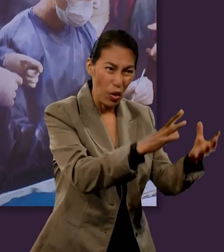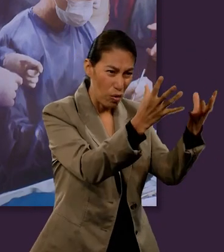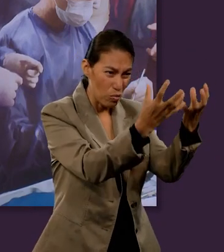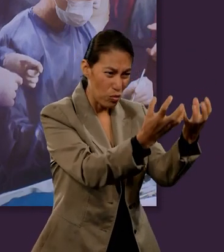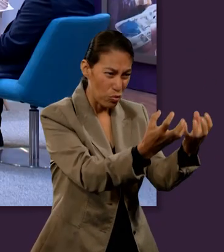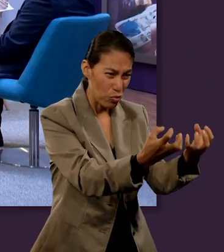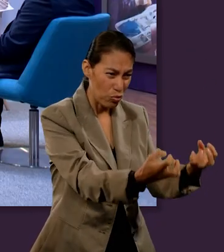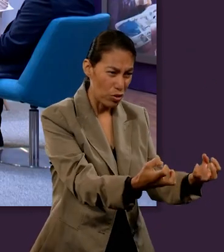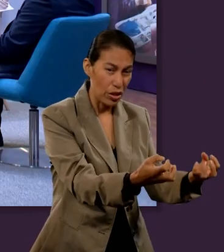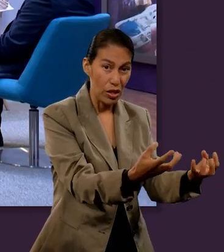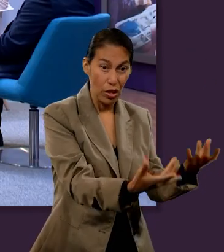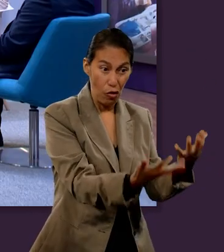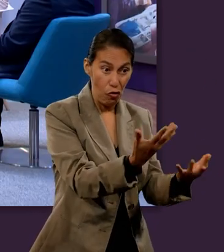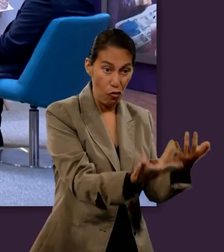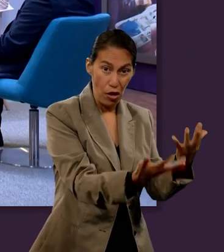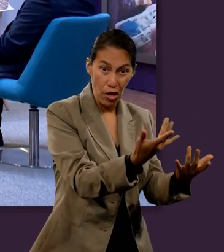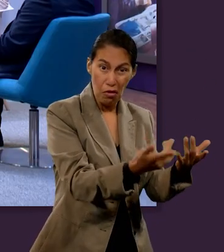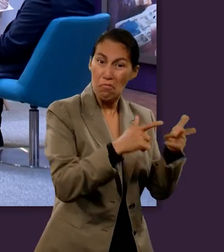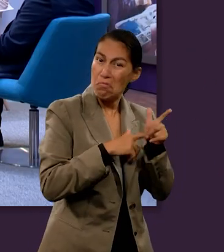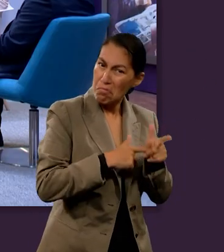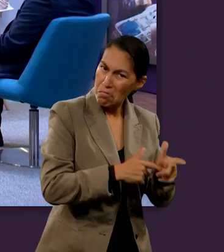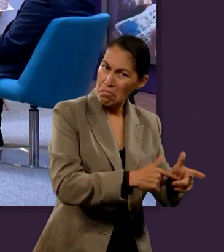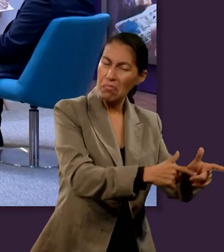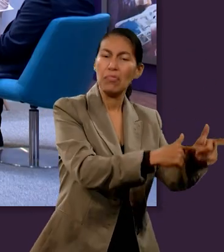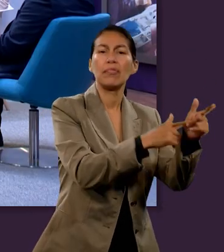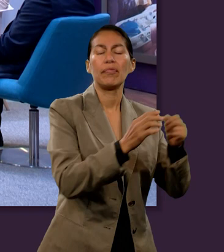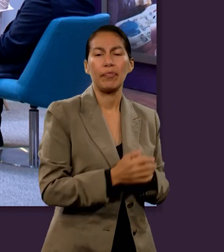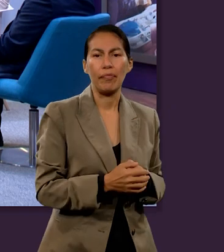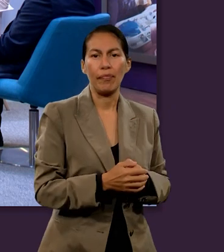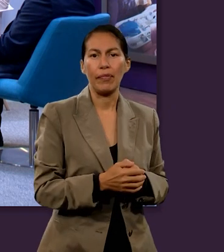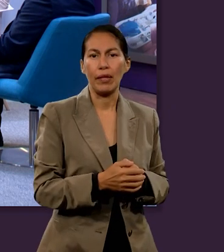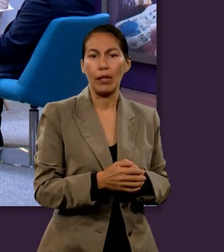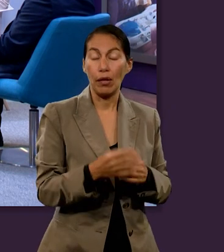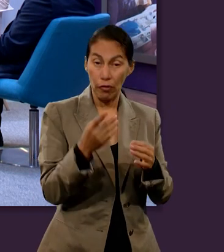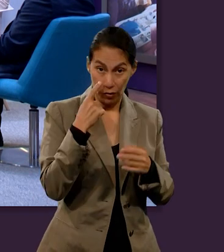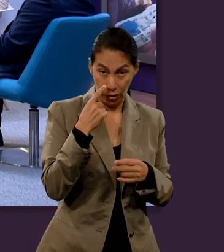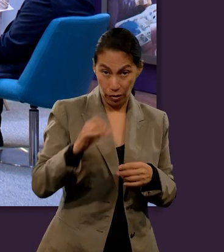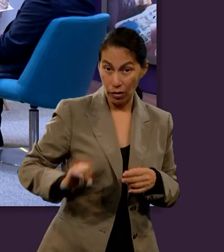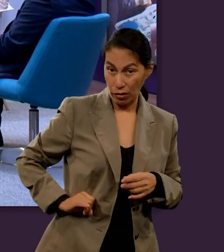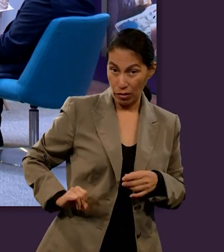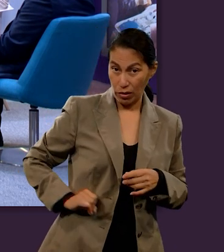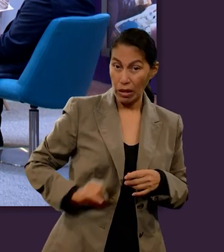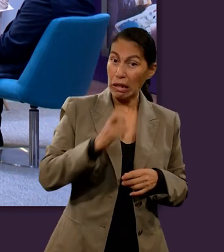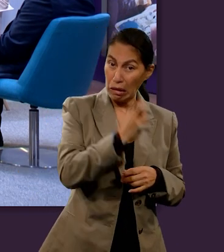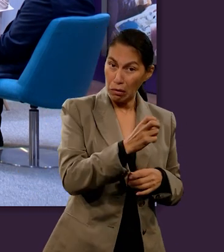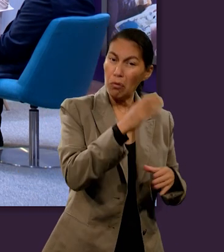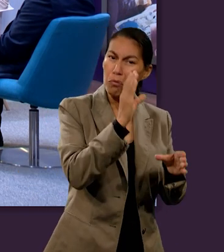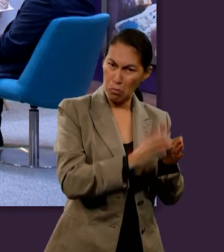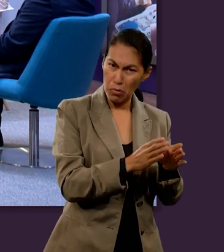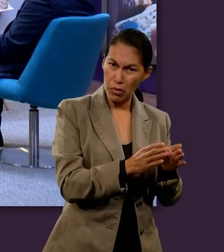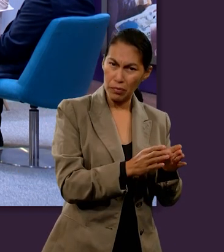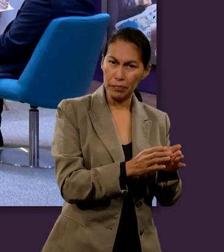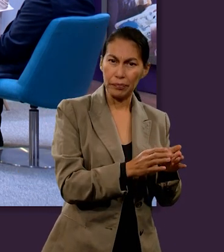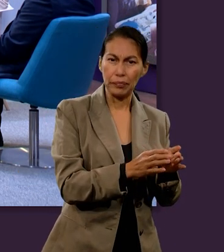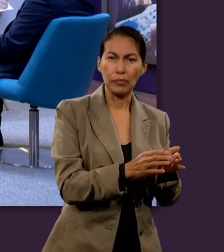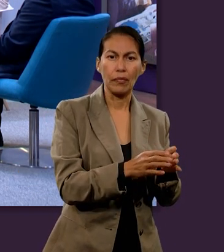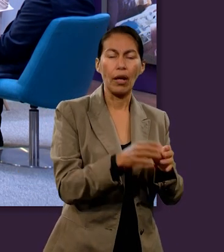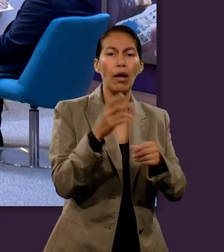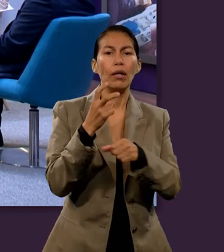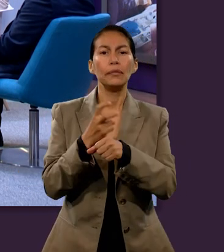Jerusalén y no se apagará. Lo interesante es que esta amonestación llegó a cumplirse y lo vamos a ver en